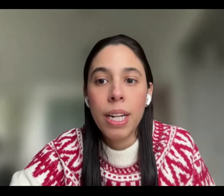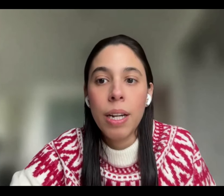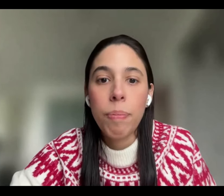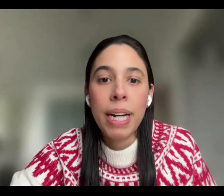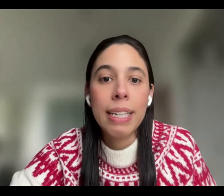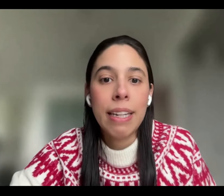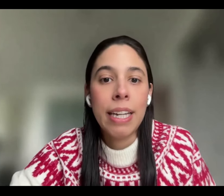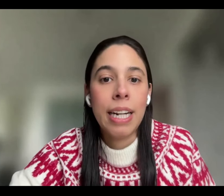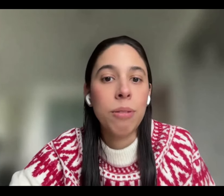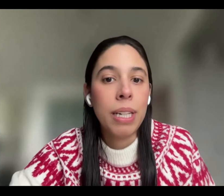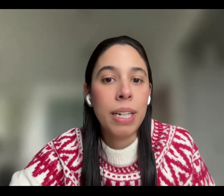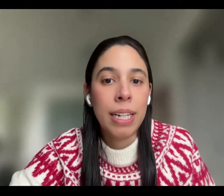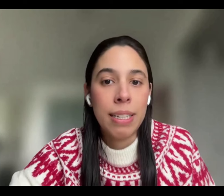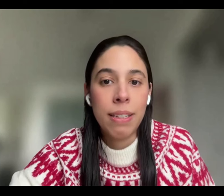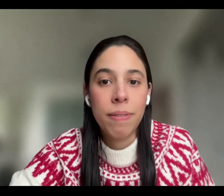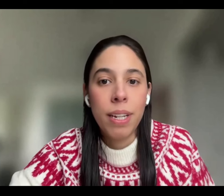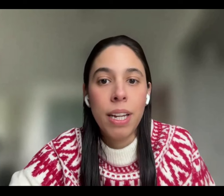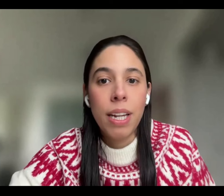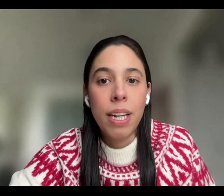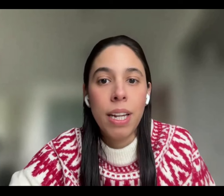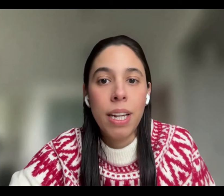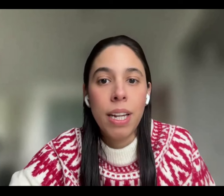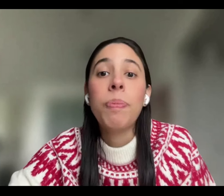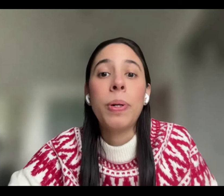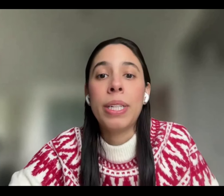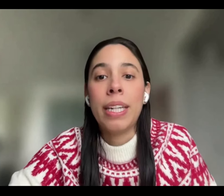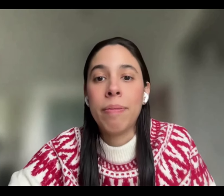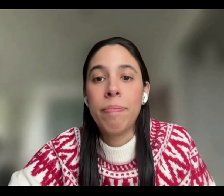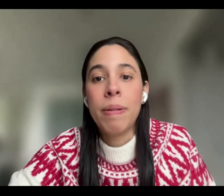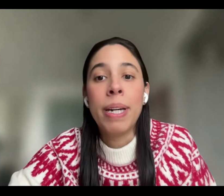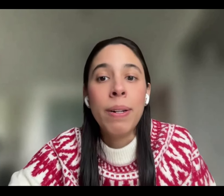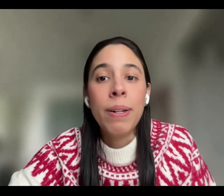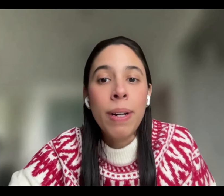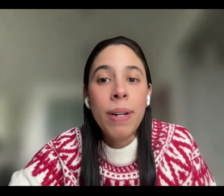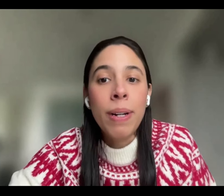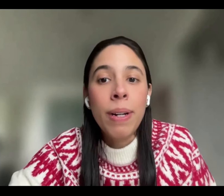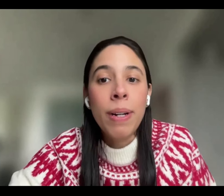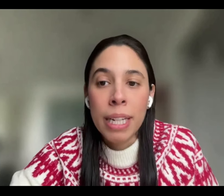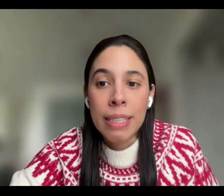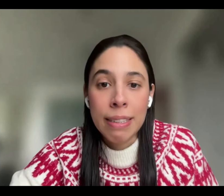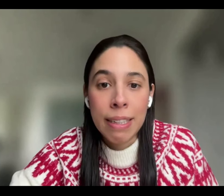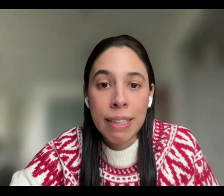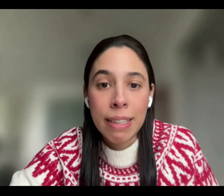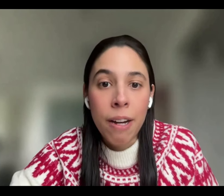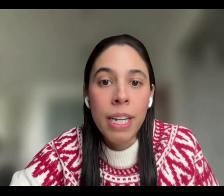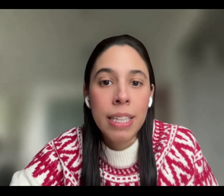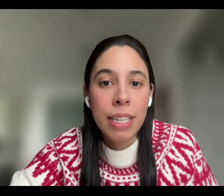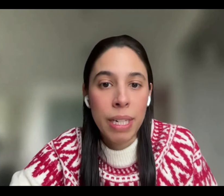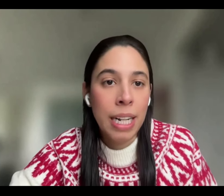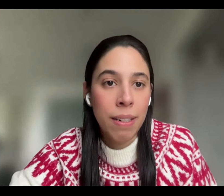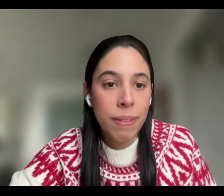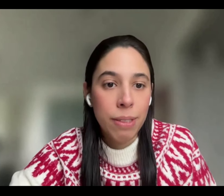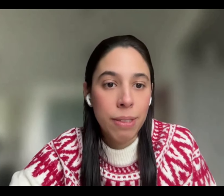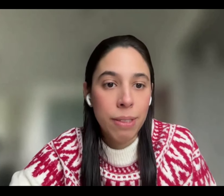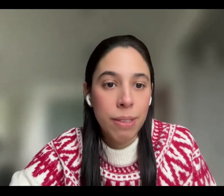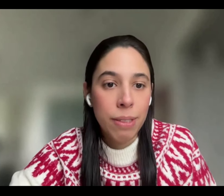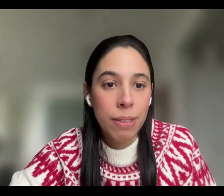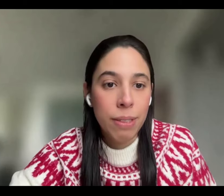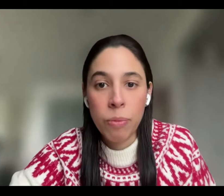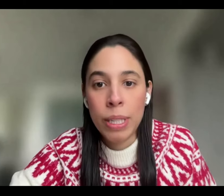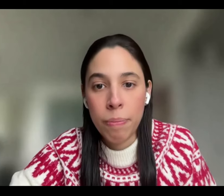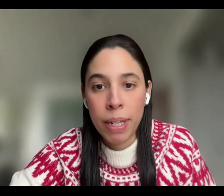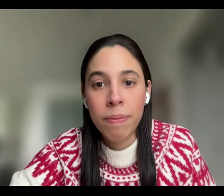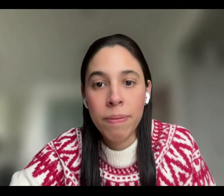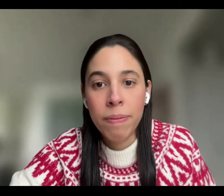para acceder a la eutanasia. Esto porque, primero, la enfermedad que padece es grave y terminal. Es una